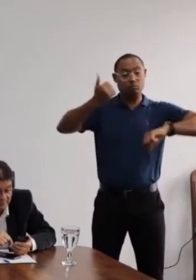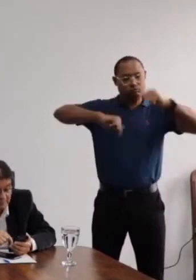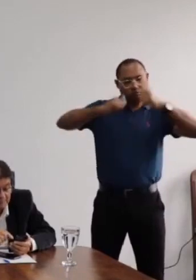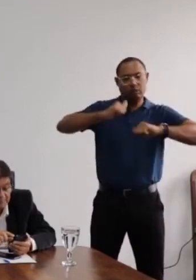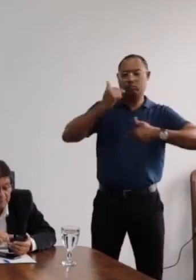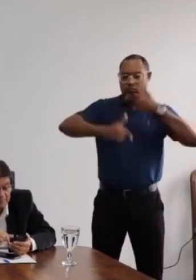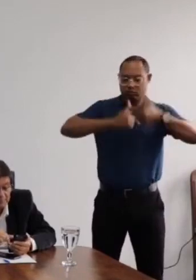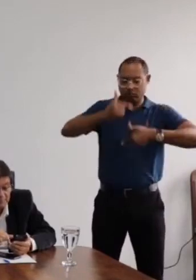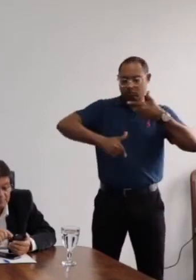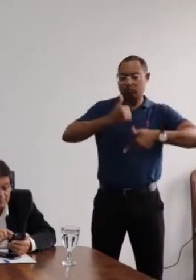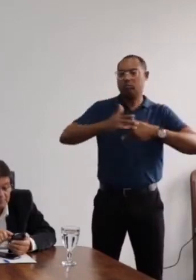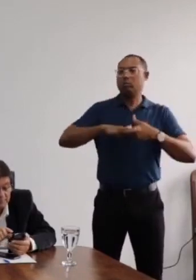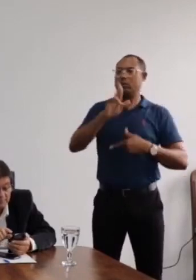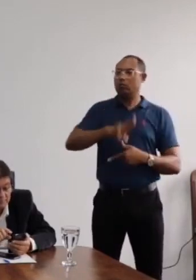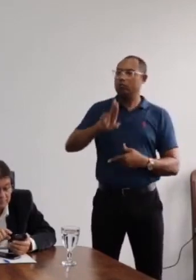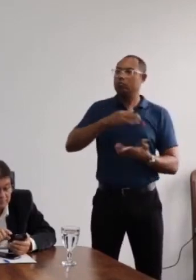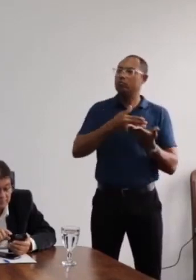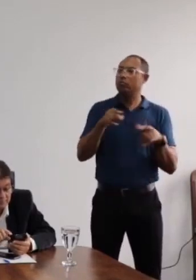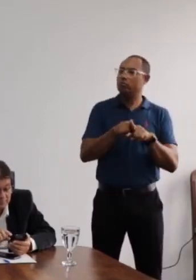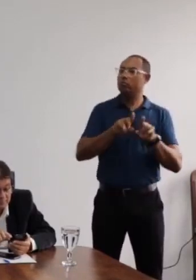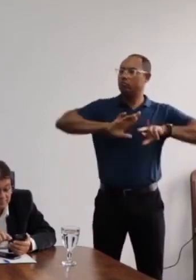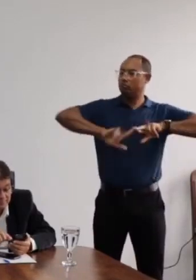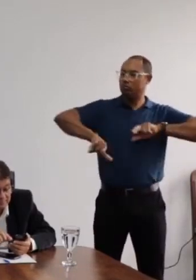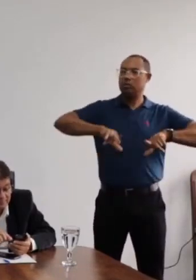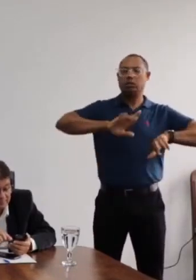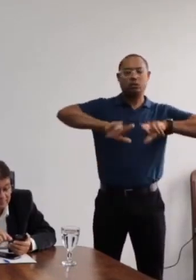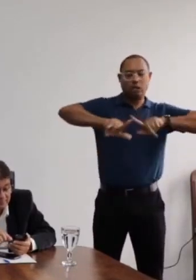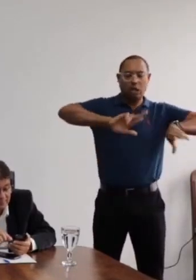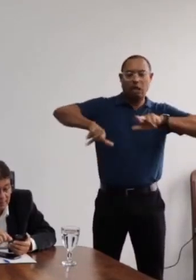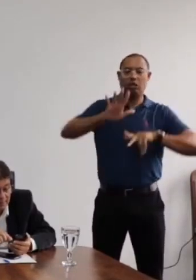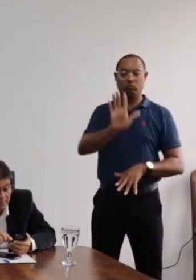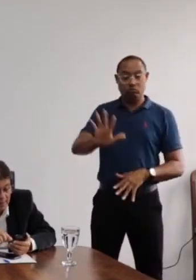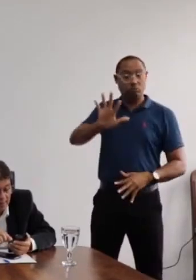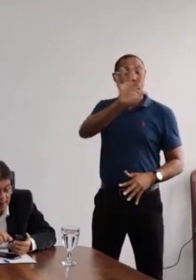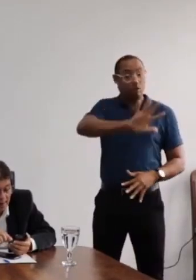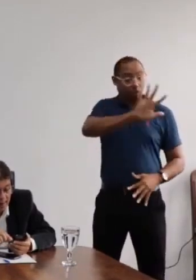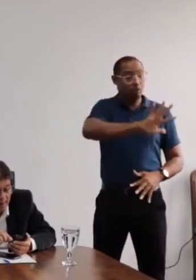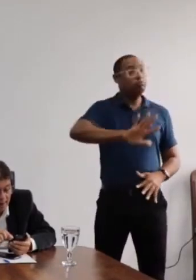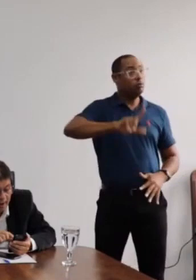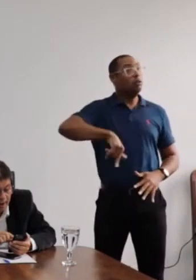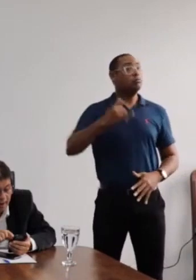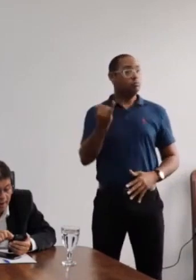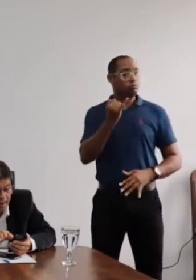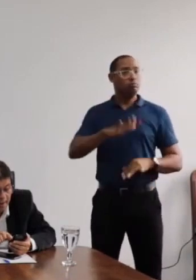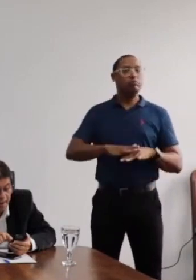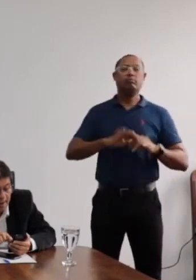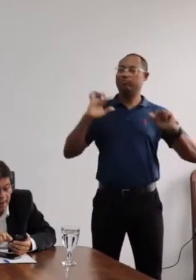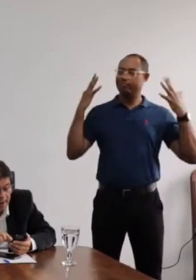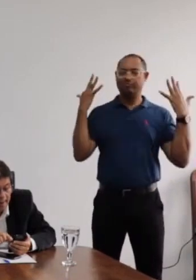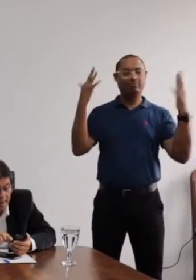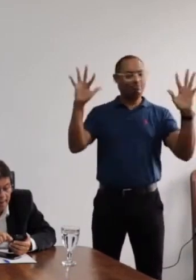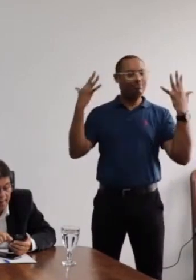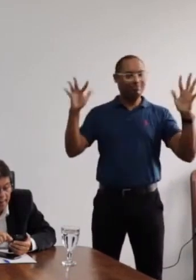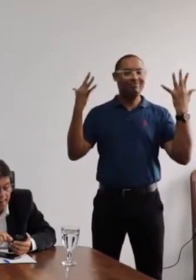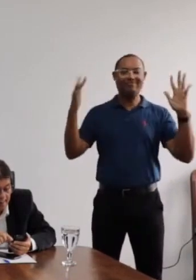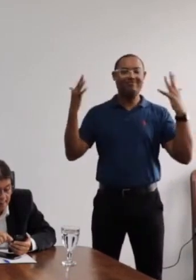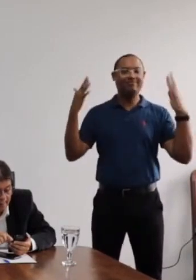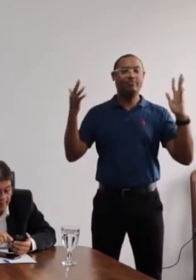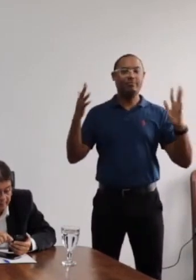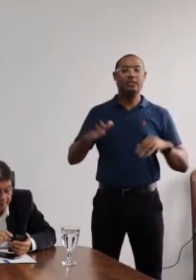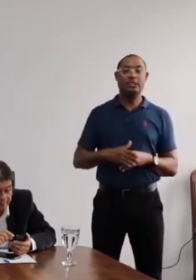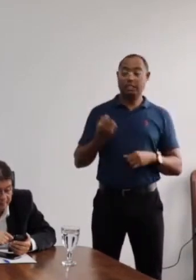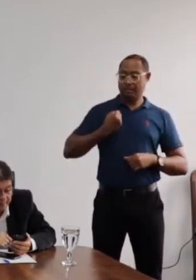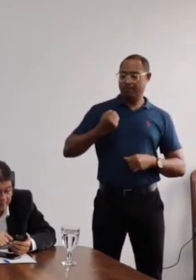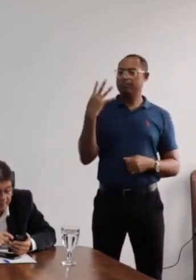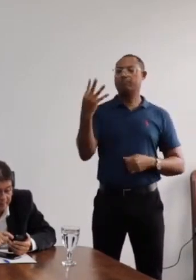trabalho da universidade, considerando aí as diferentes dimensões. Então, acho que é importante a gente celebrar essa conquista desse IGC 4,